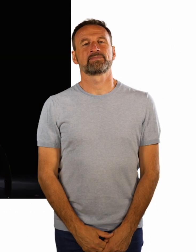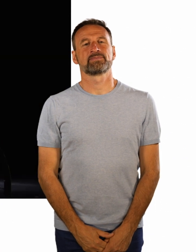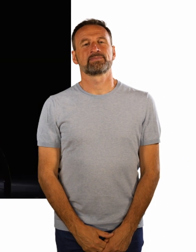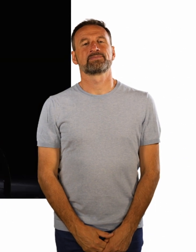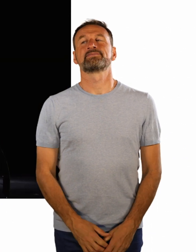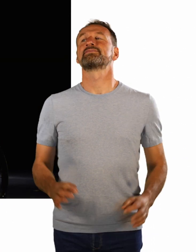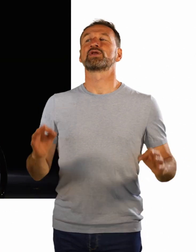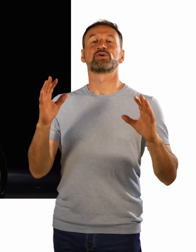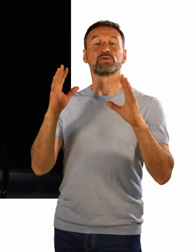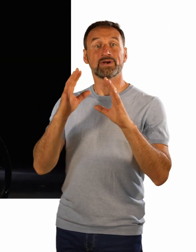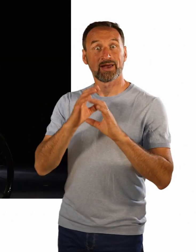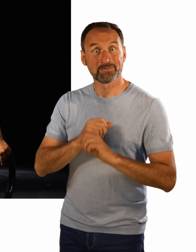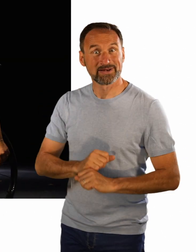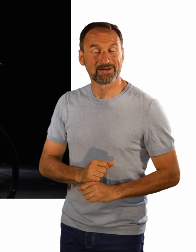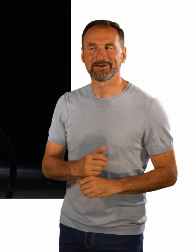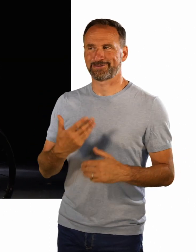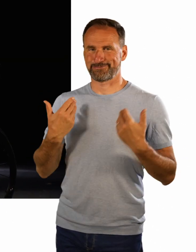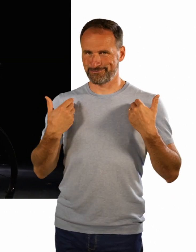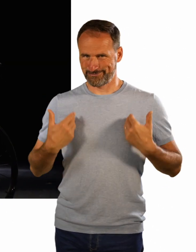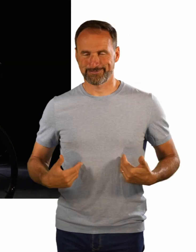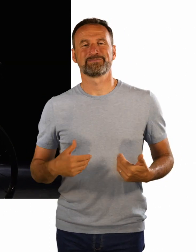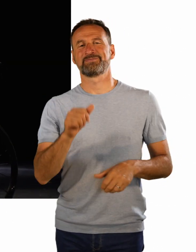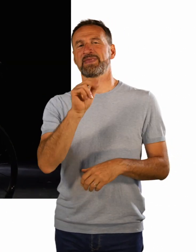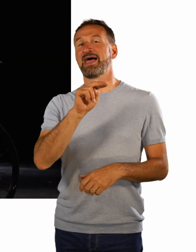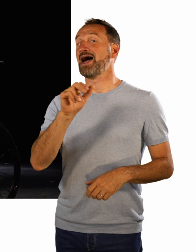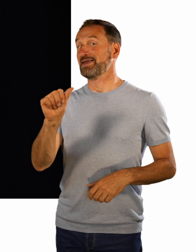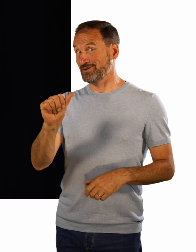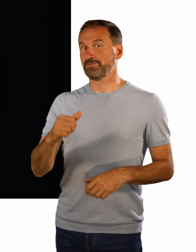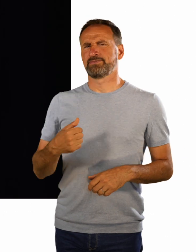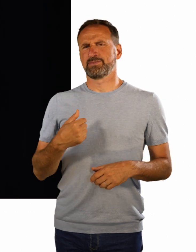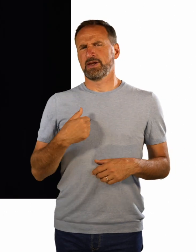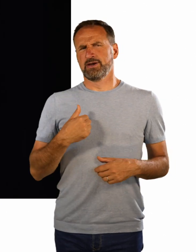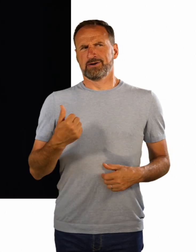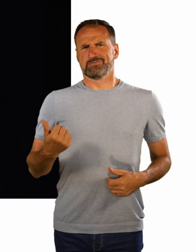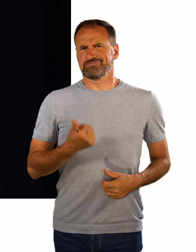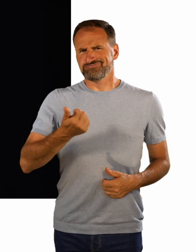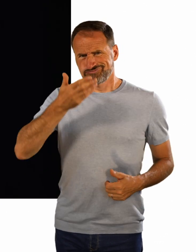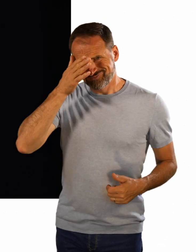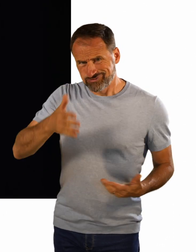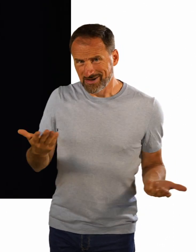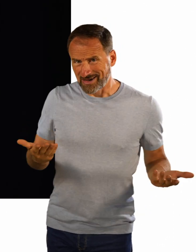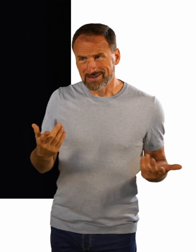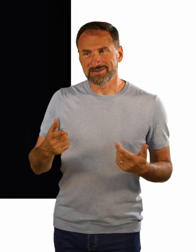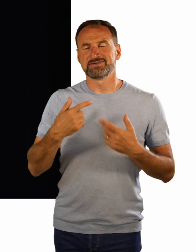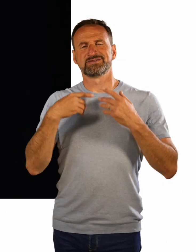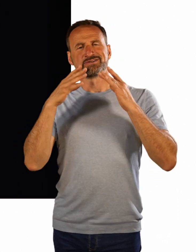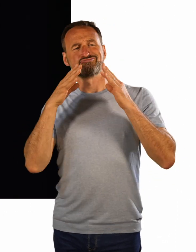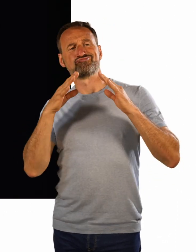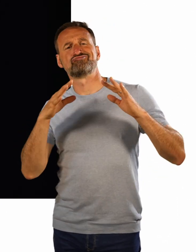Guten Abend, mein Name ist Anna und was ich besonders gut kann, ist Mitleid erregen. Mein Motto ist